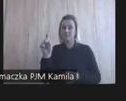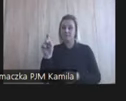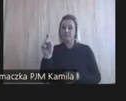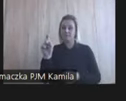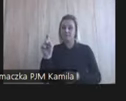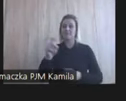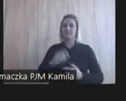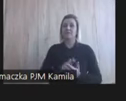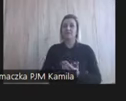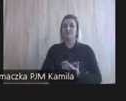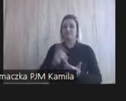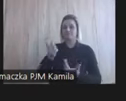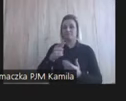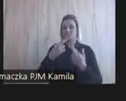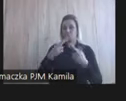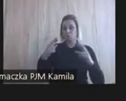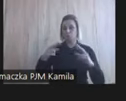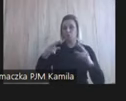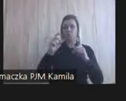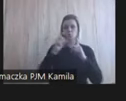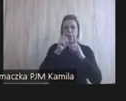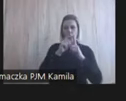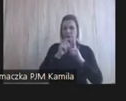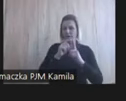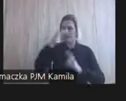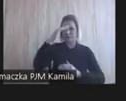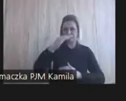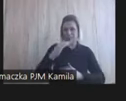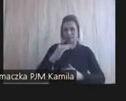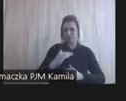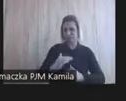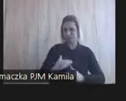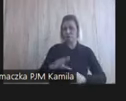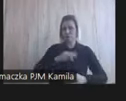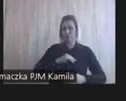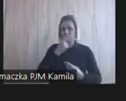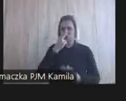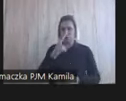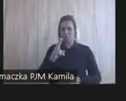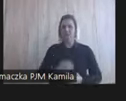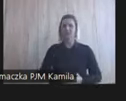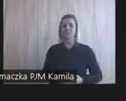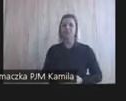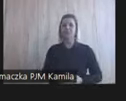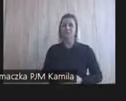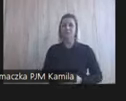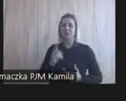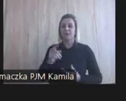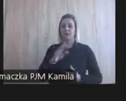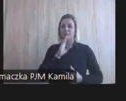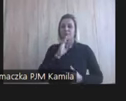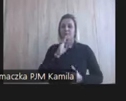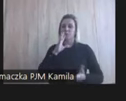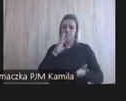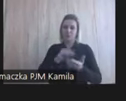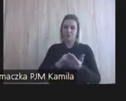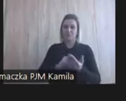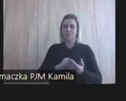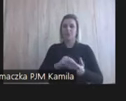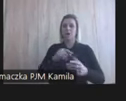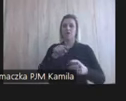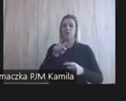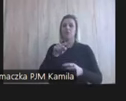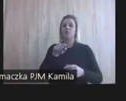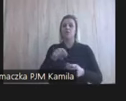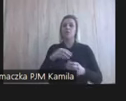o właśnie, no i tutaj wszystkie słówka można sobie w izolacji zobaczyć, czyli już tak tytułem takiej powtóreczki. To było